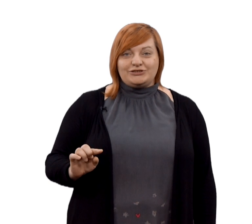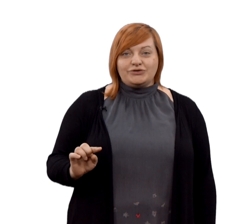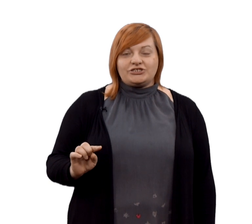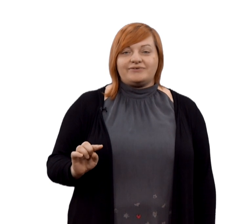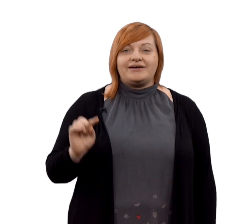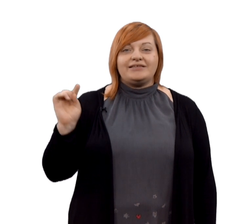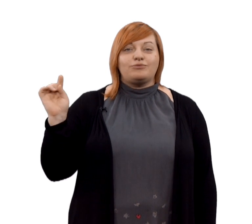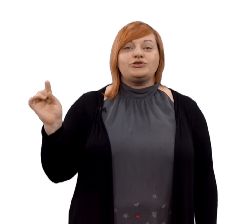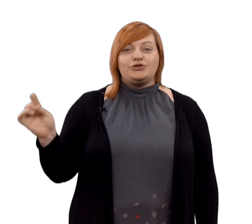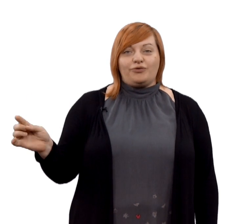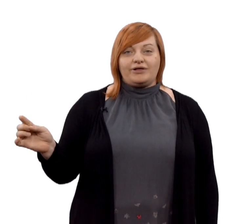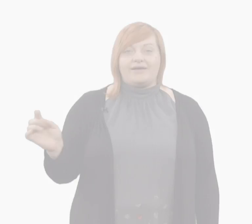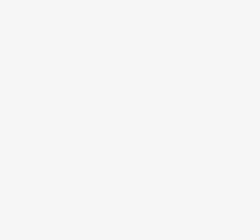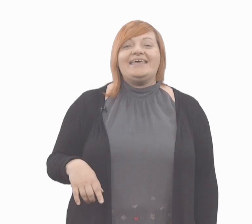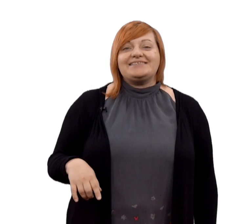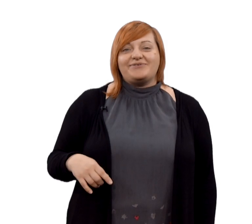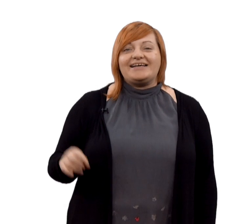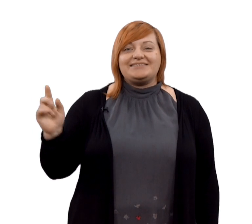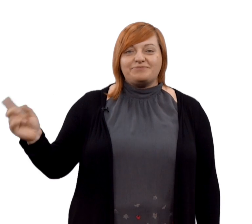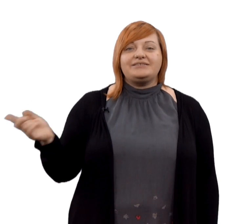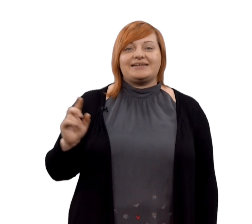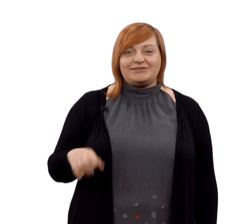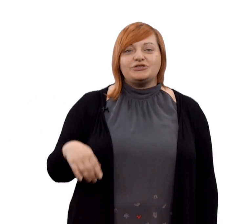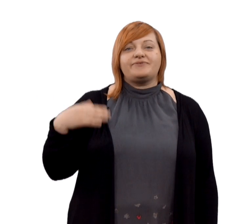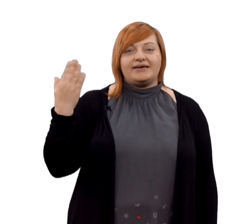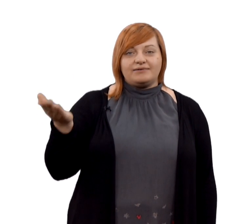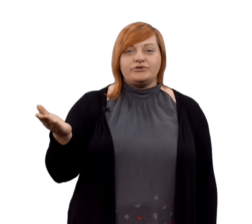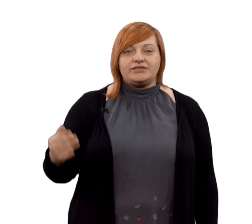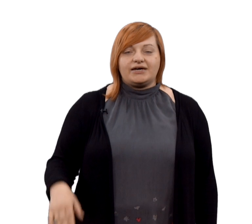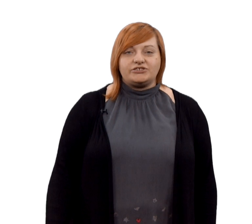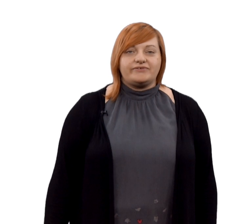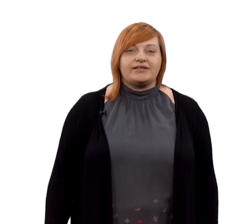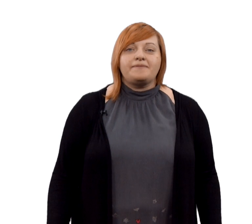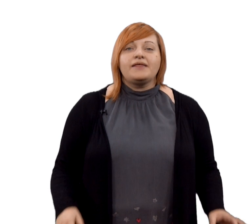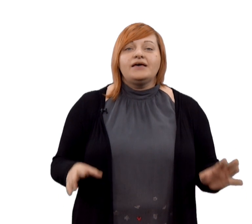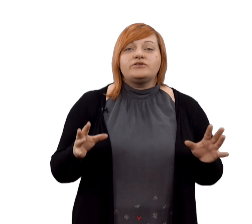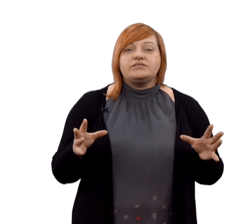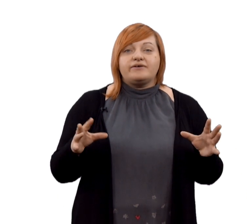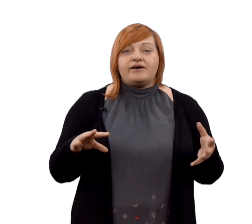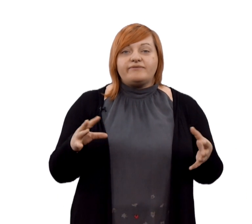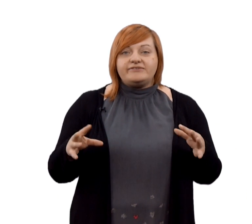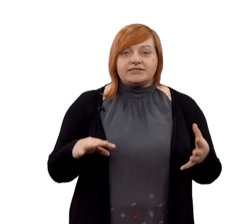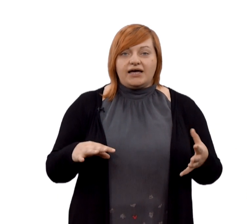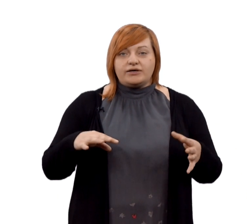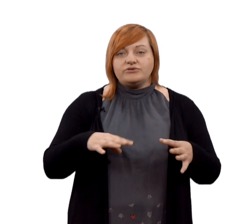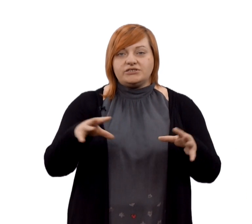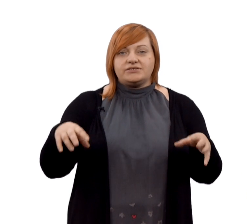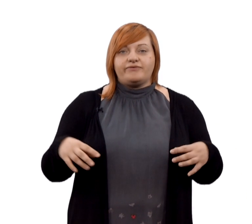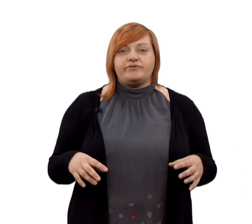дешево, это будет долго. Если вы хотите быстро и дешево, это будет некачественно. То есть вы всегда находитесь в